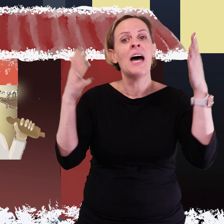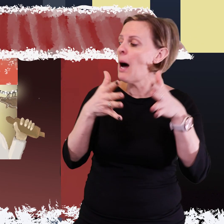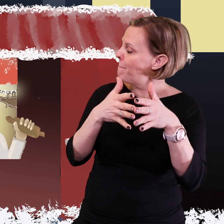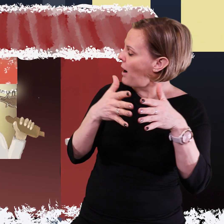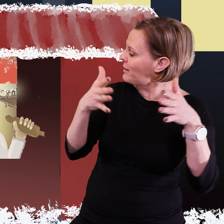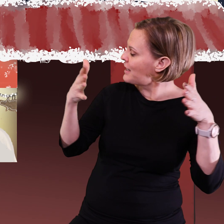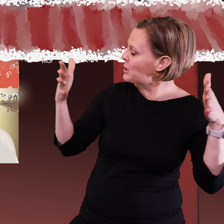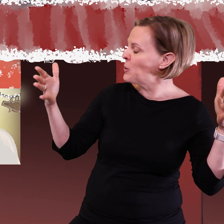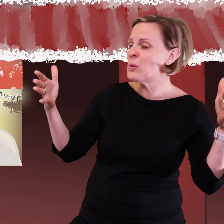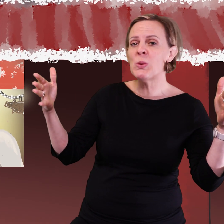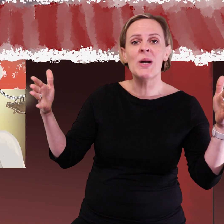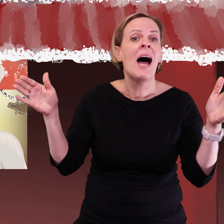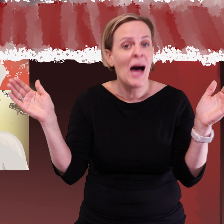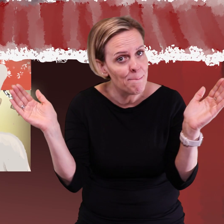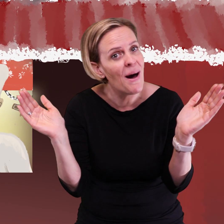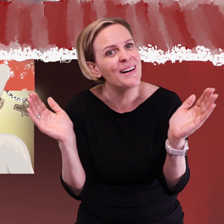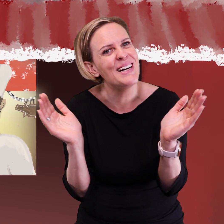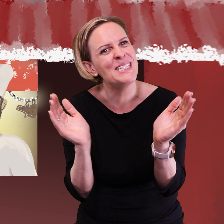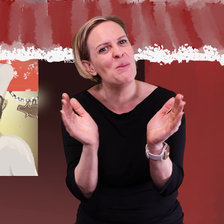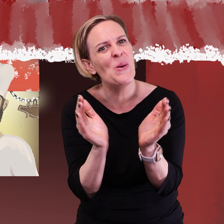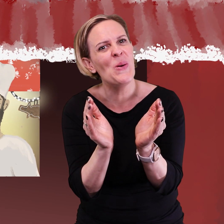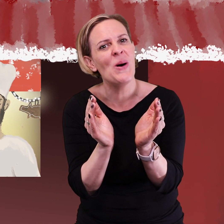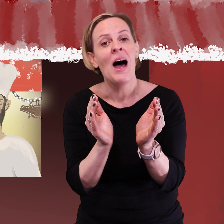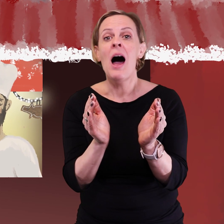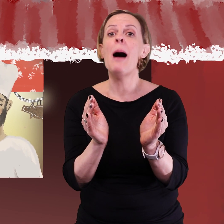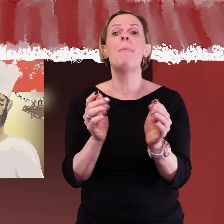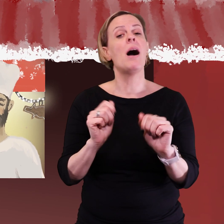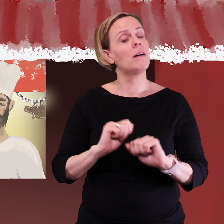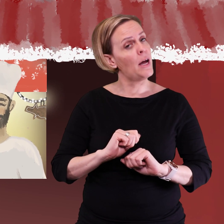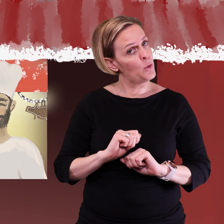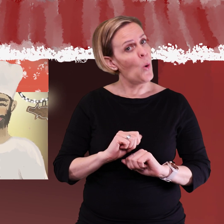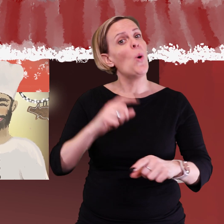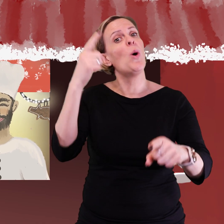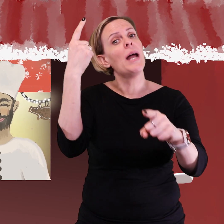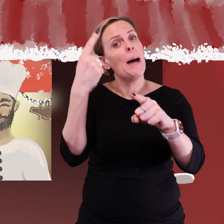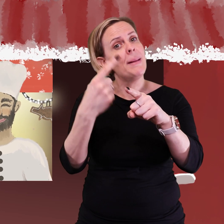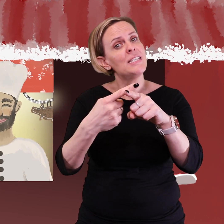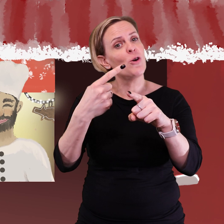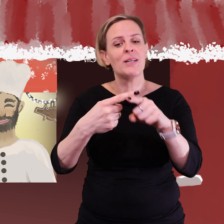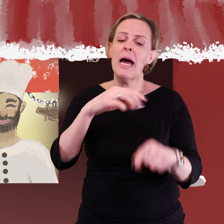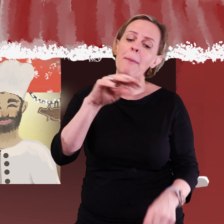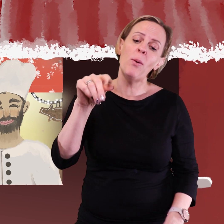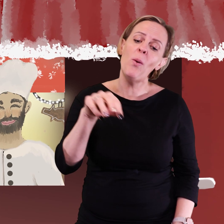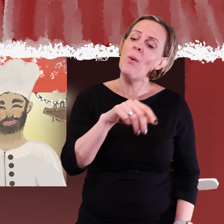Han bakar stora, han bakar små Han bakar några med socker på